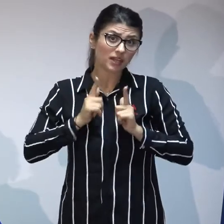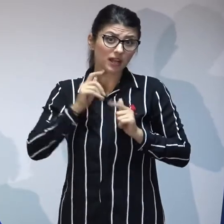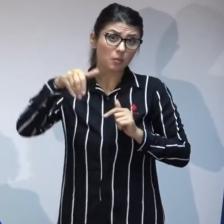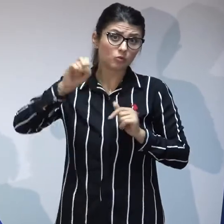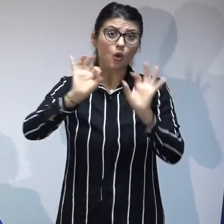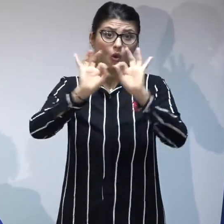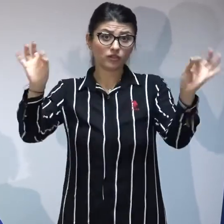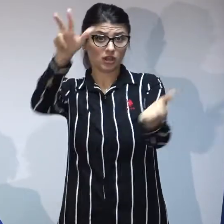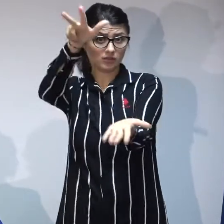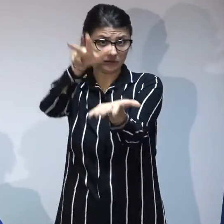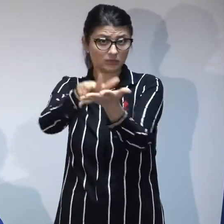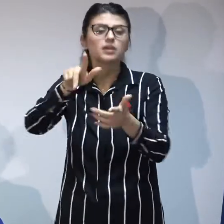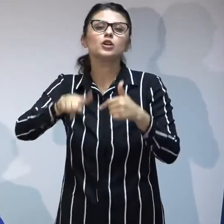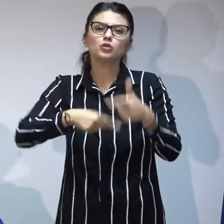în moment